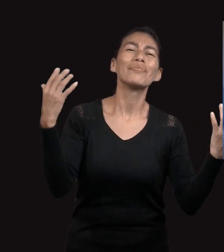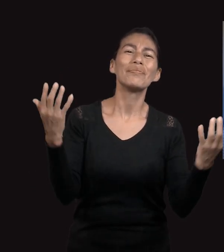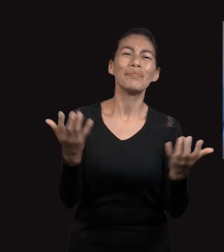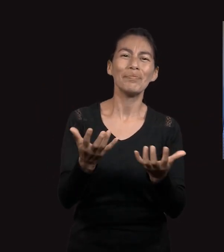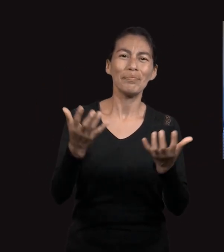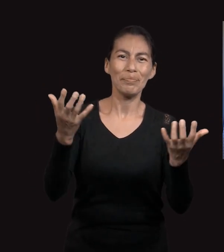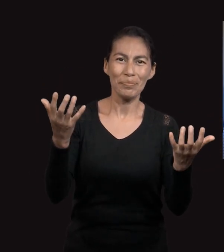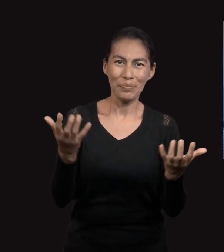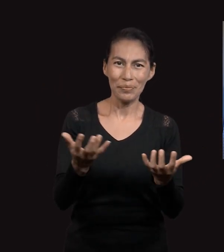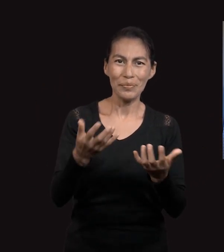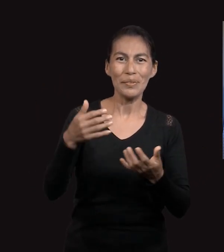ti.